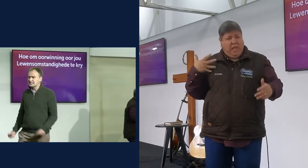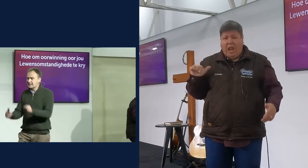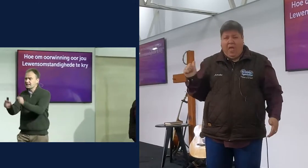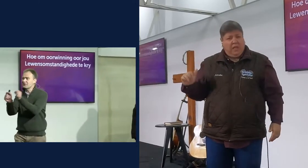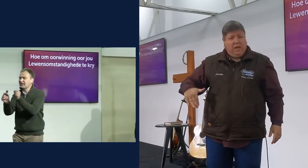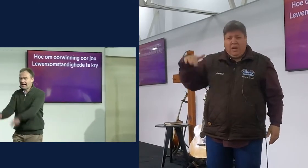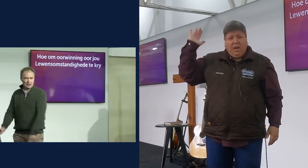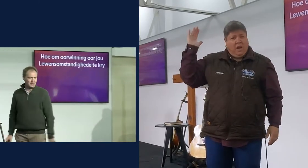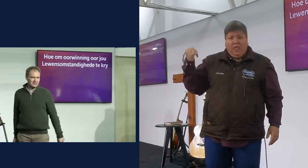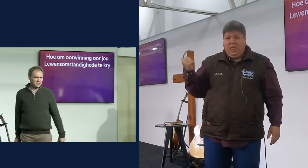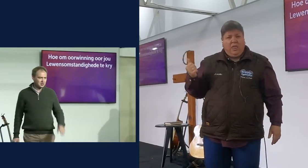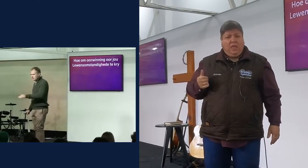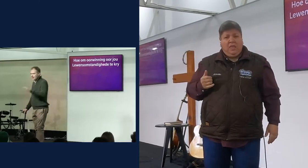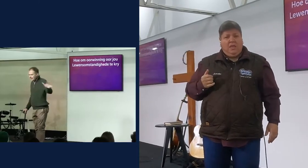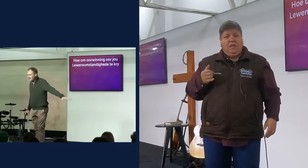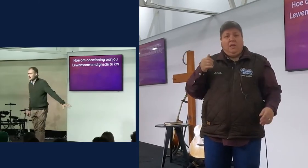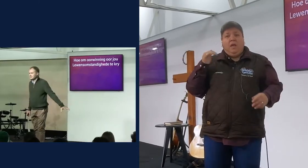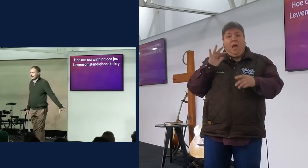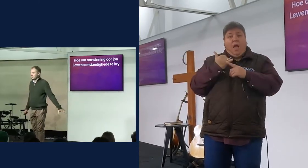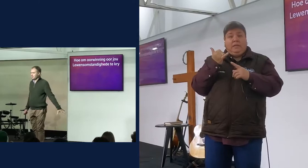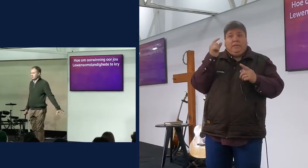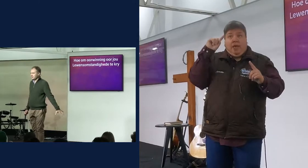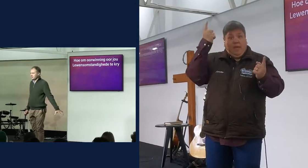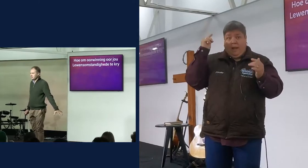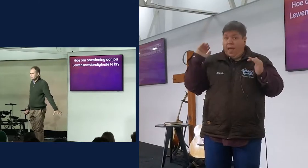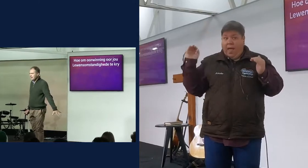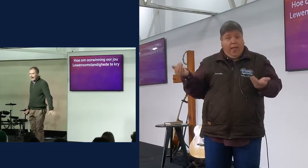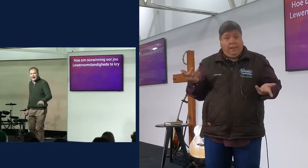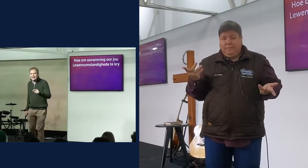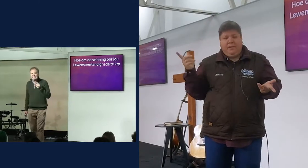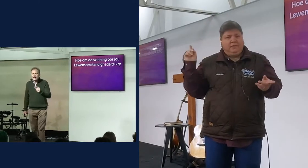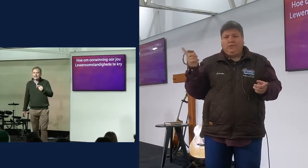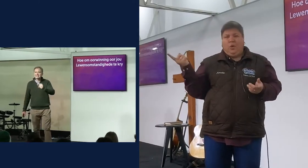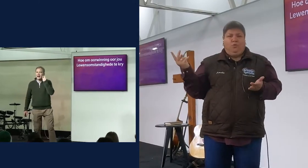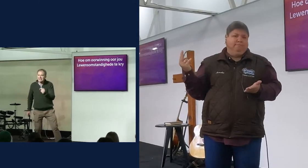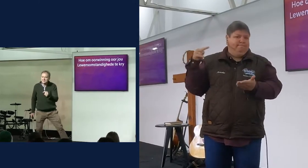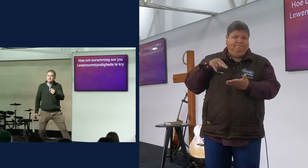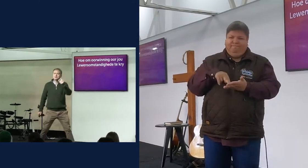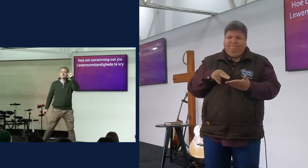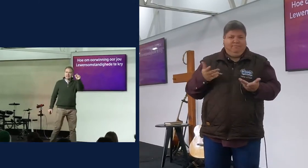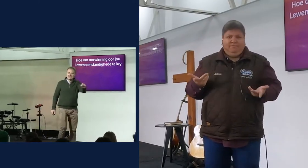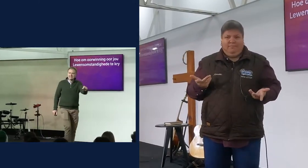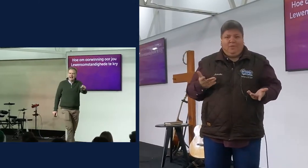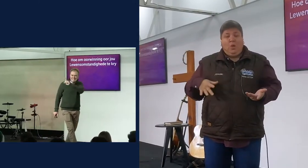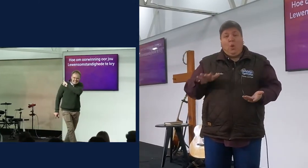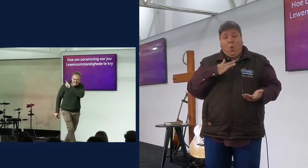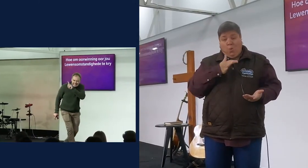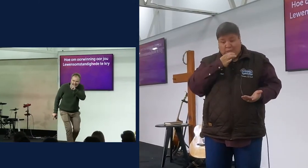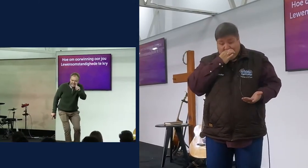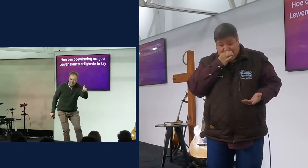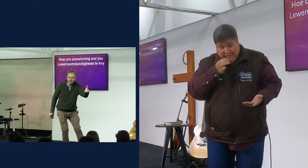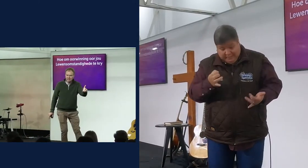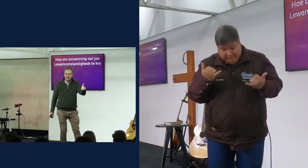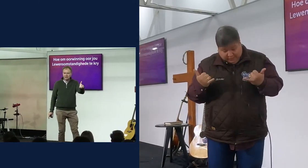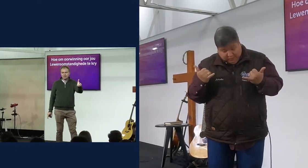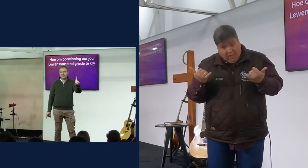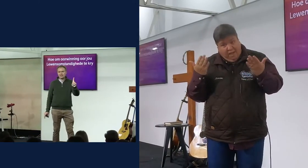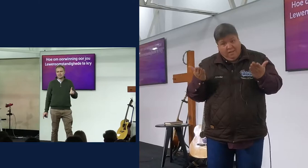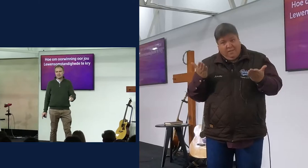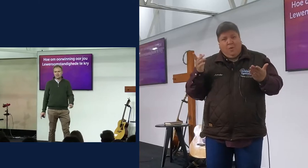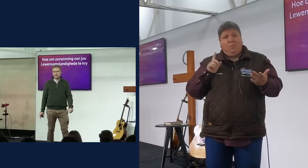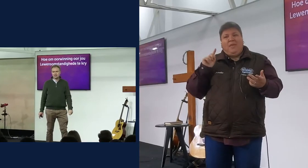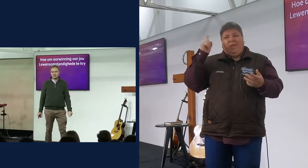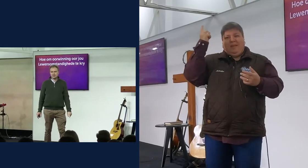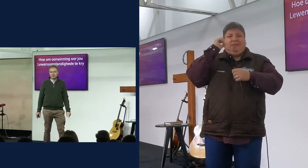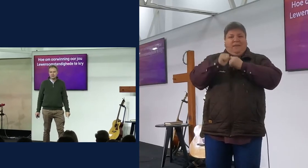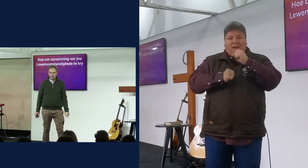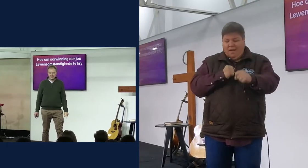as die Heere jou nie gehelp het nie, sê jou beklaai rei niks gehelp het nie, ek en jy is alles wat ons is, uitsluitlik, vir die Heere